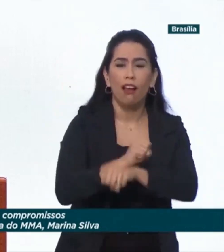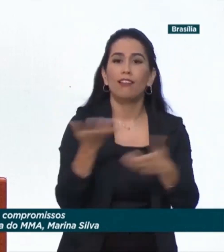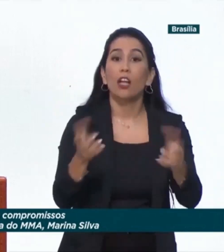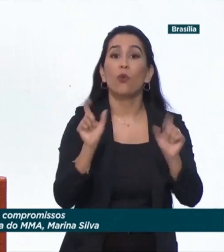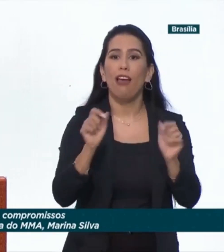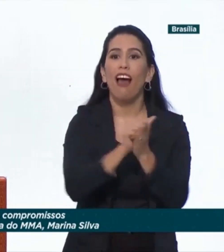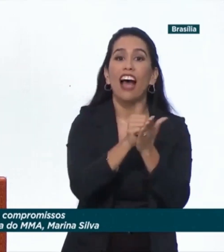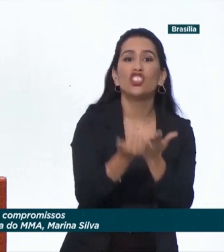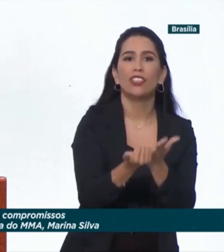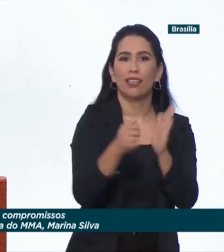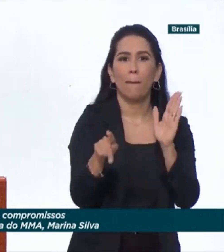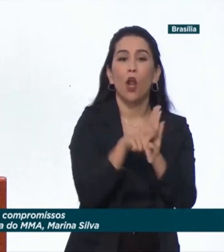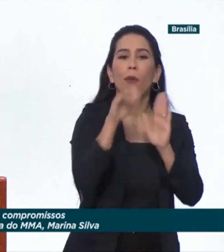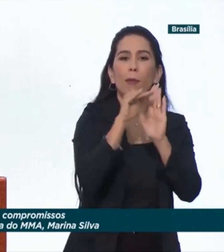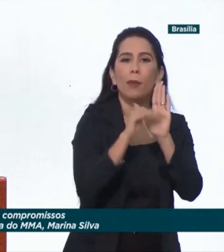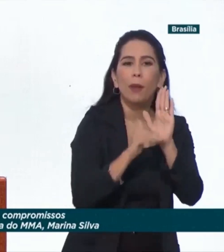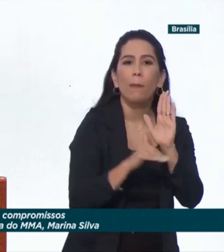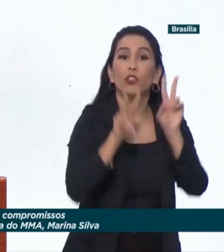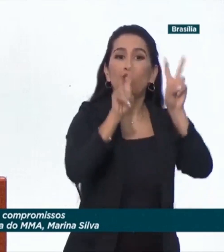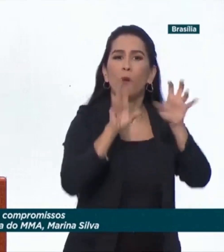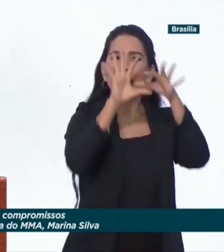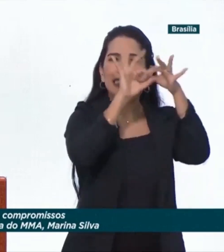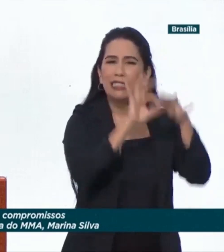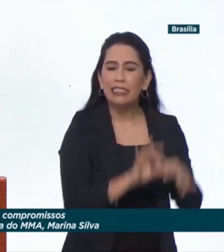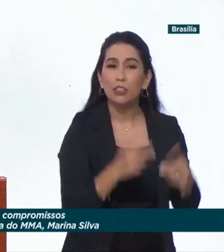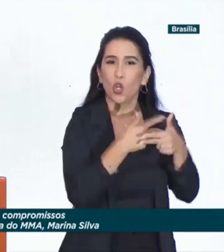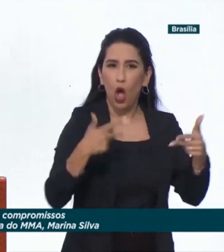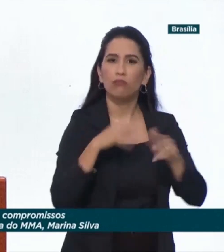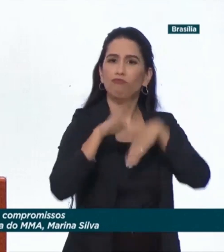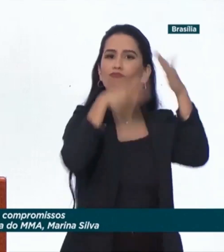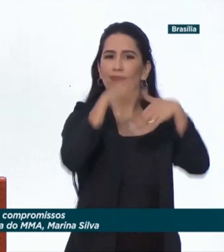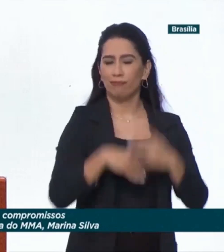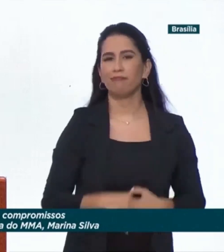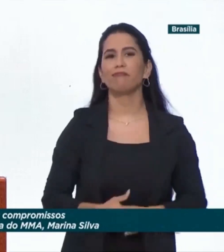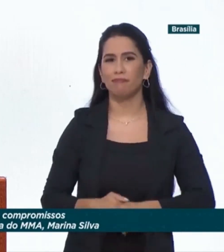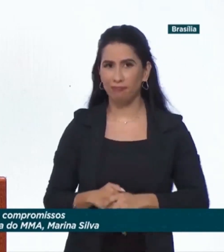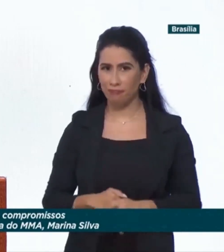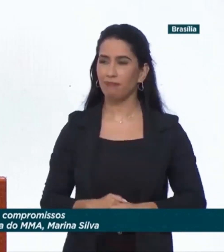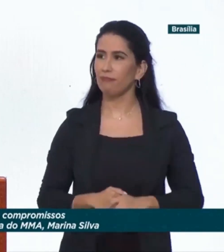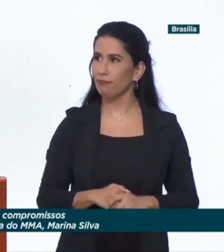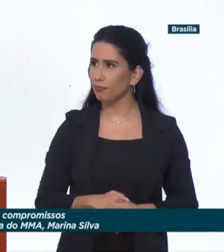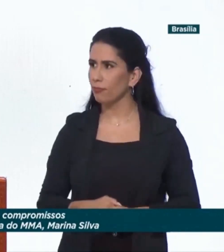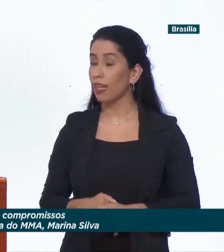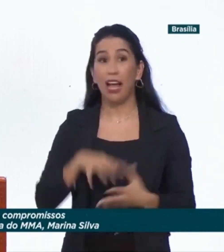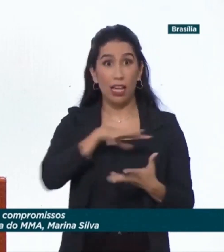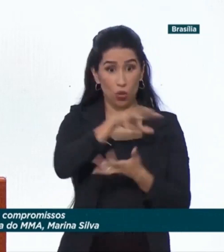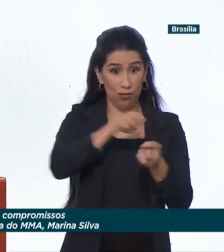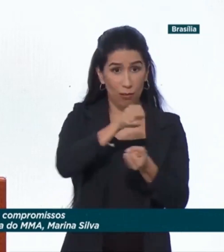discurso destacando a importância da sustentabilidade e repudiando o negacionismo ambiental. A